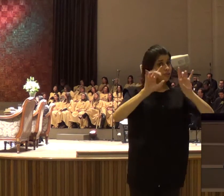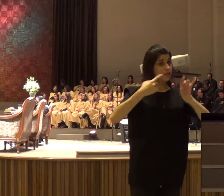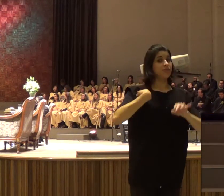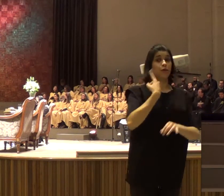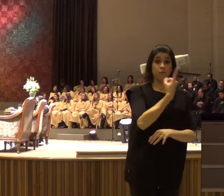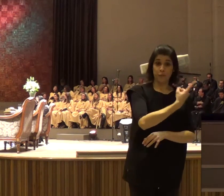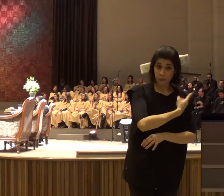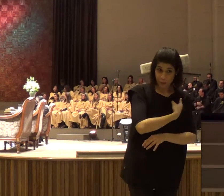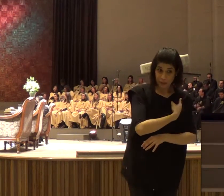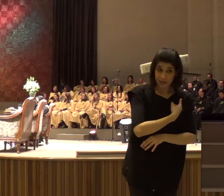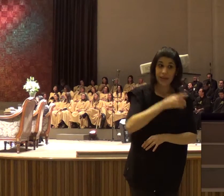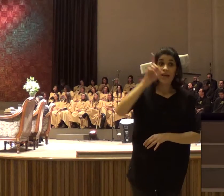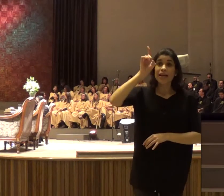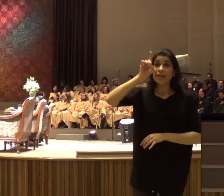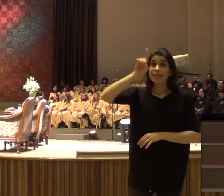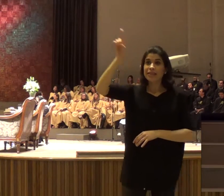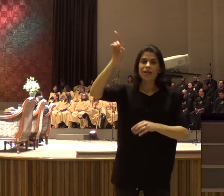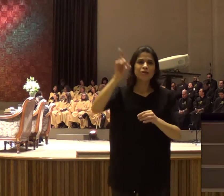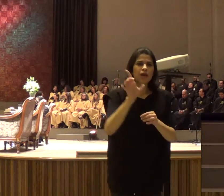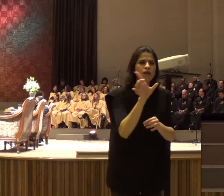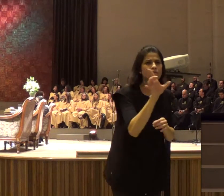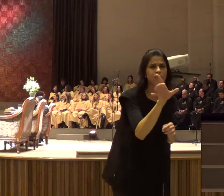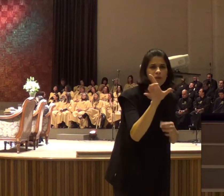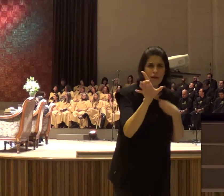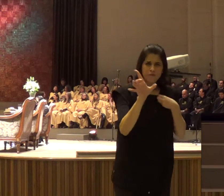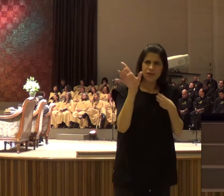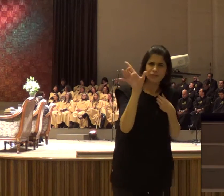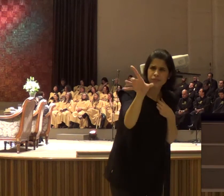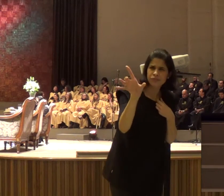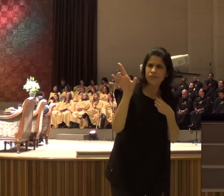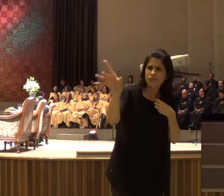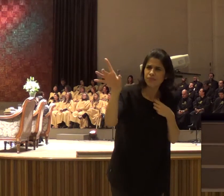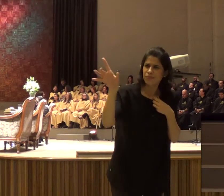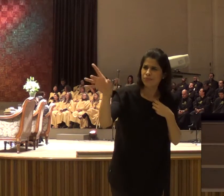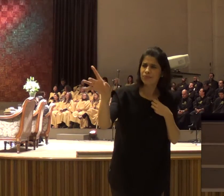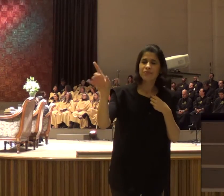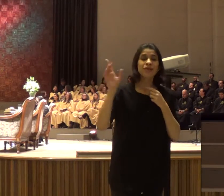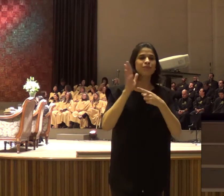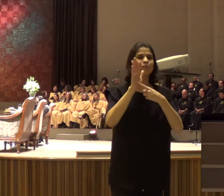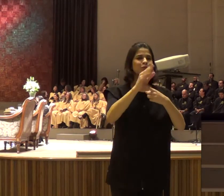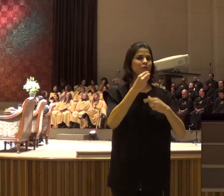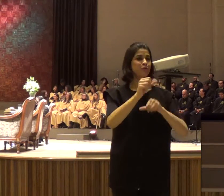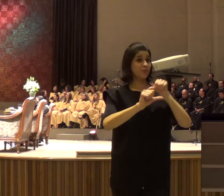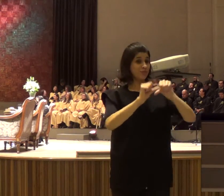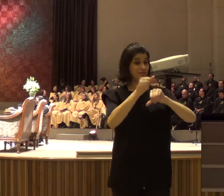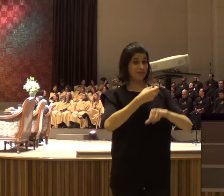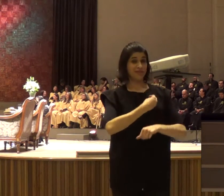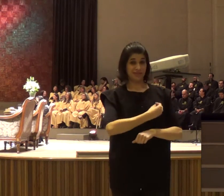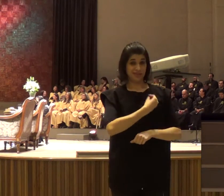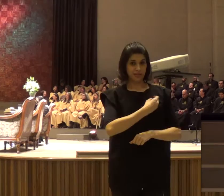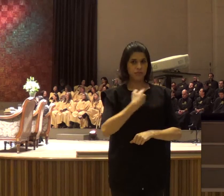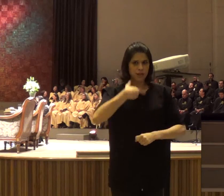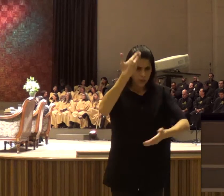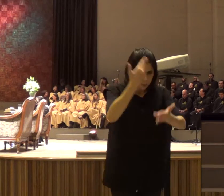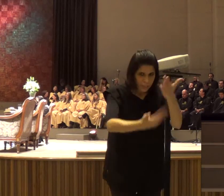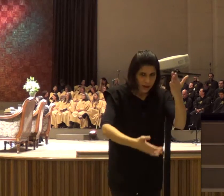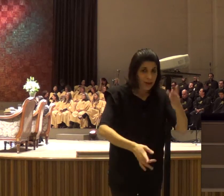Deus coloca marcos, referenciais, na nossa vida, para que a gente, não se perca, na caminhada,